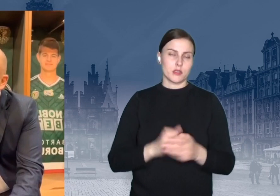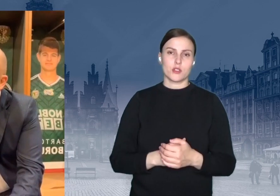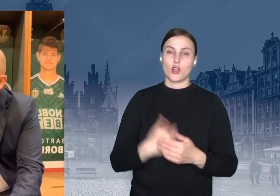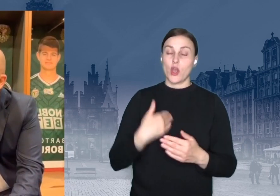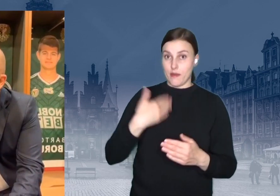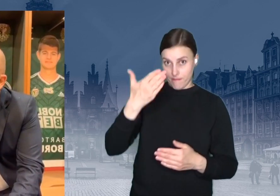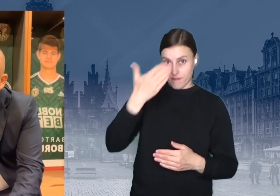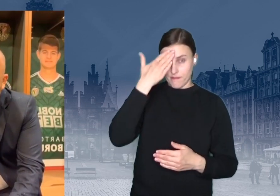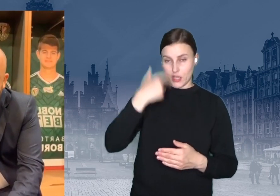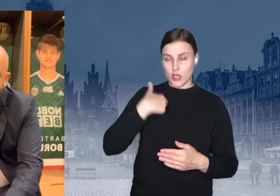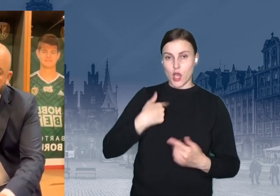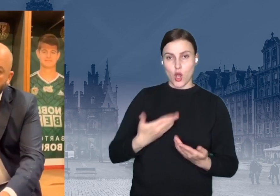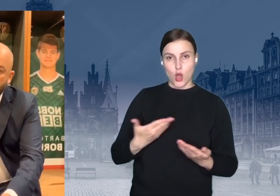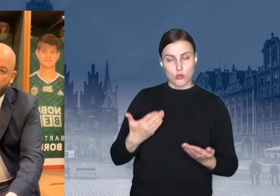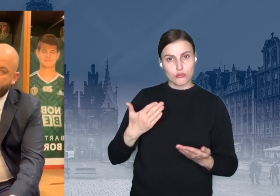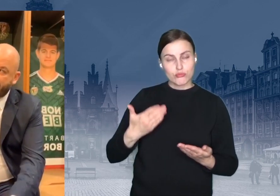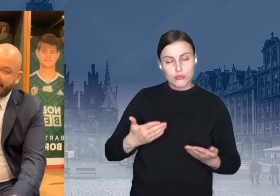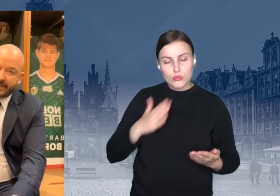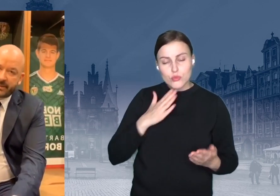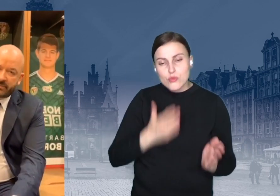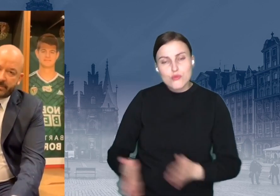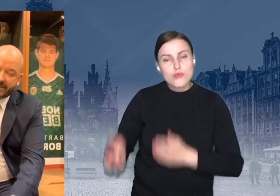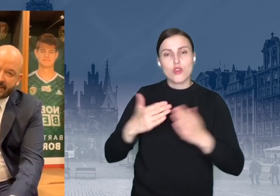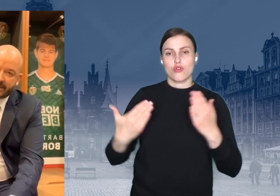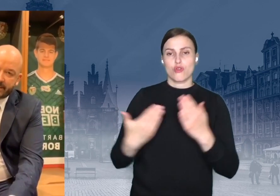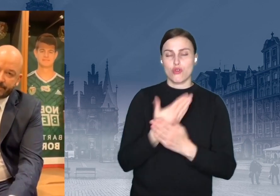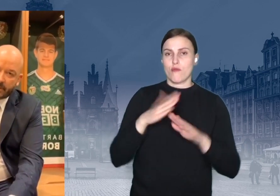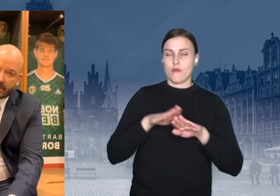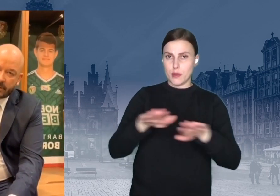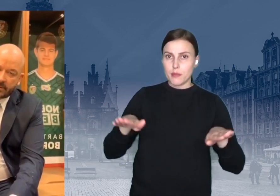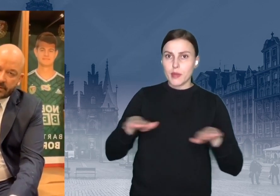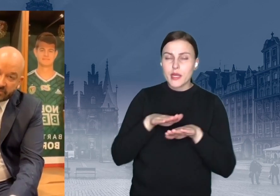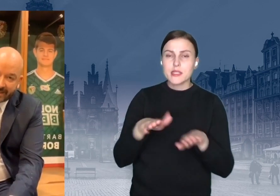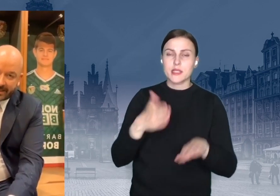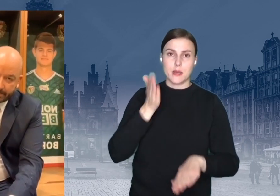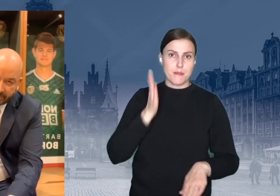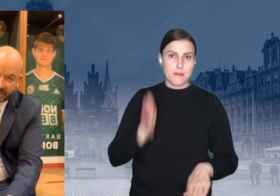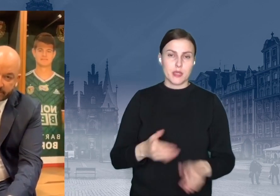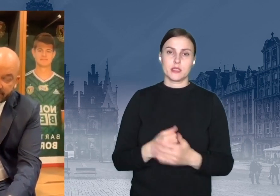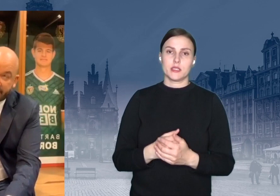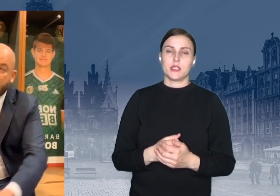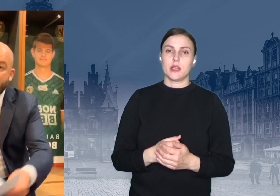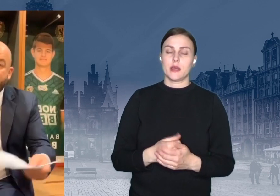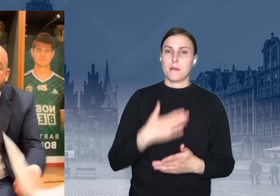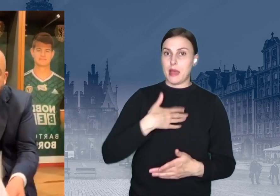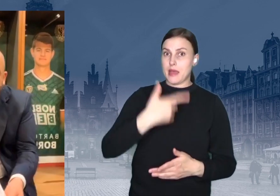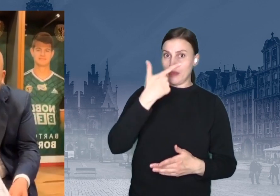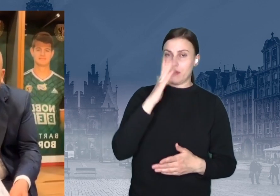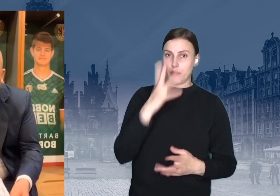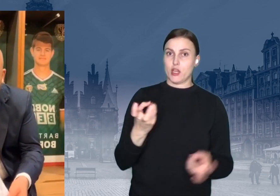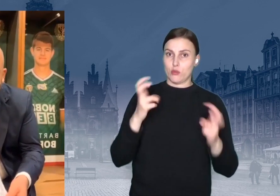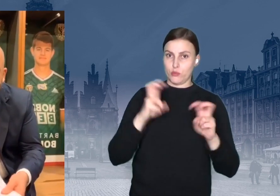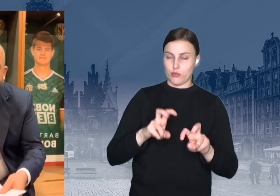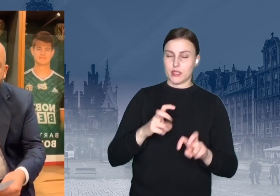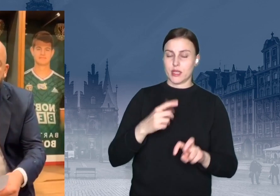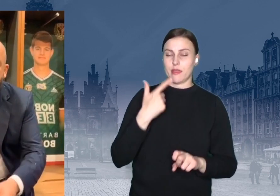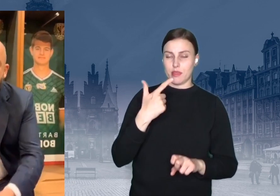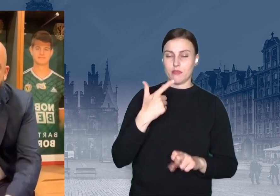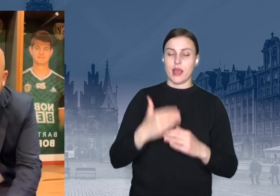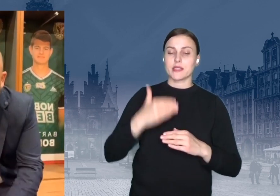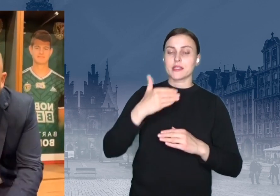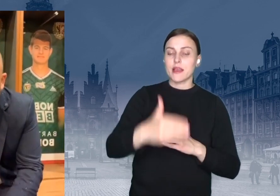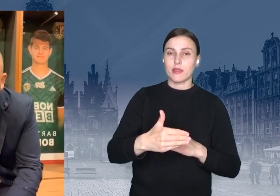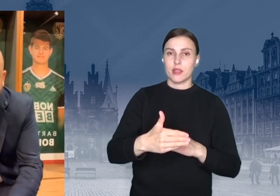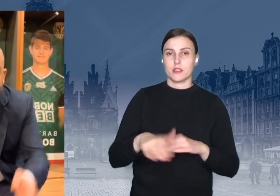przy naszym aquaparku. Nowe baseny, nowe baseny dwa tam powstaną zewnętrzne. Mam nadzieję, że jeszcze uda się w tym